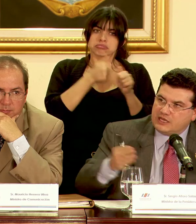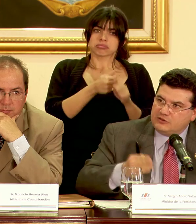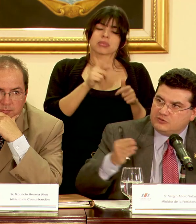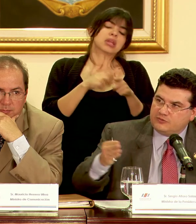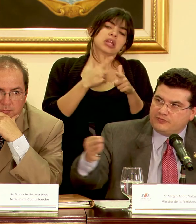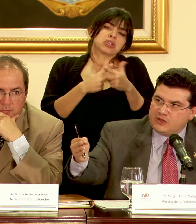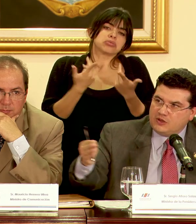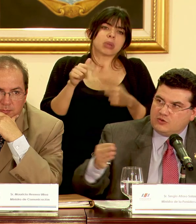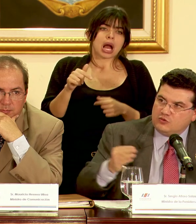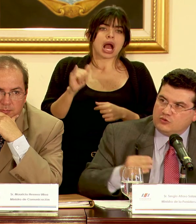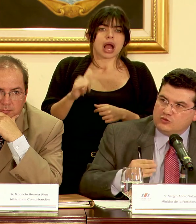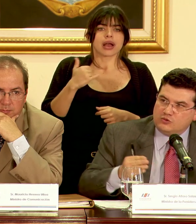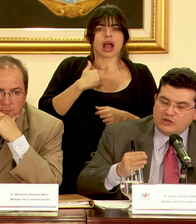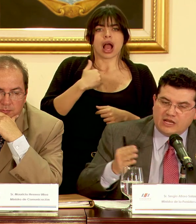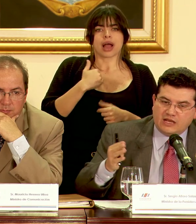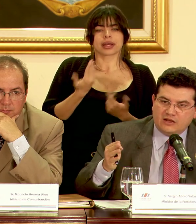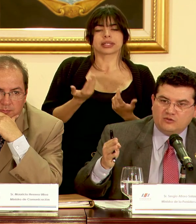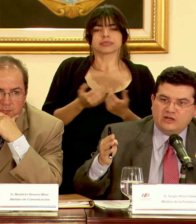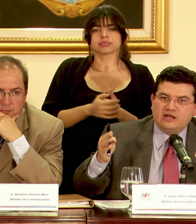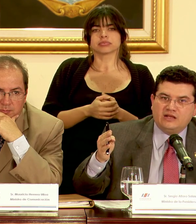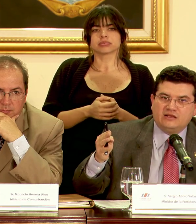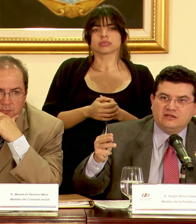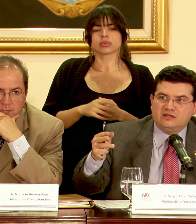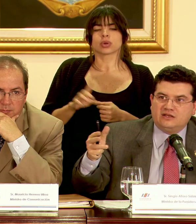digamos que hay una